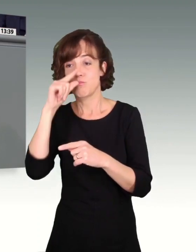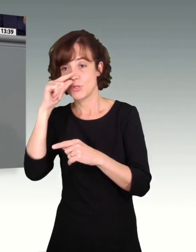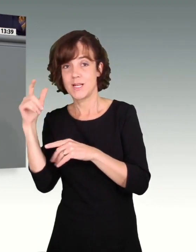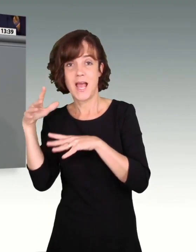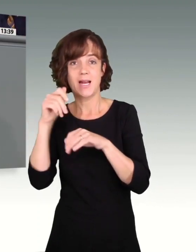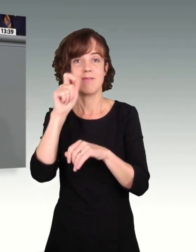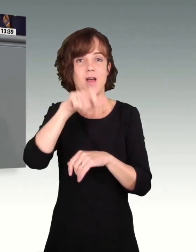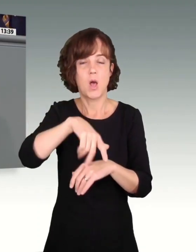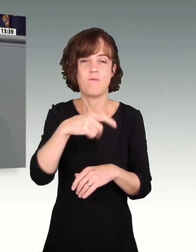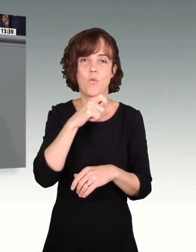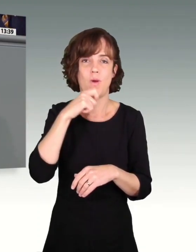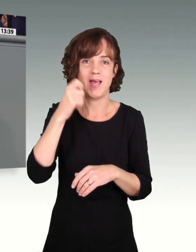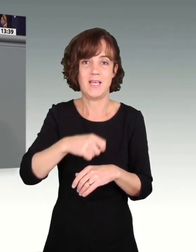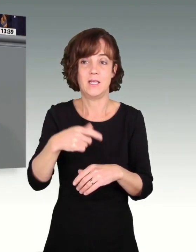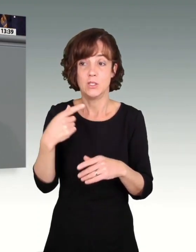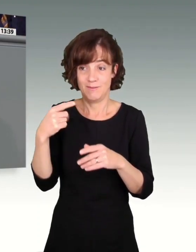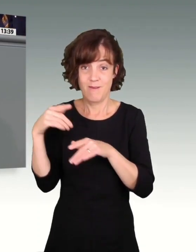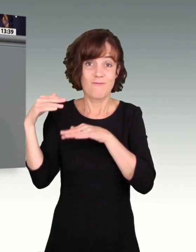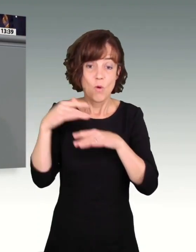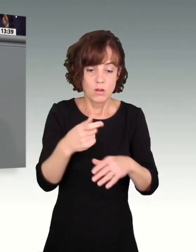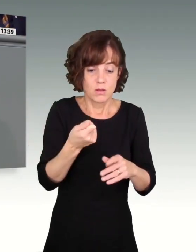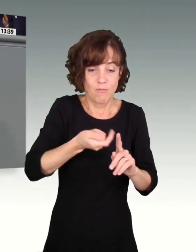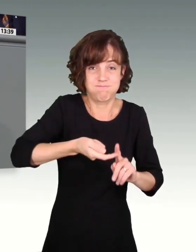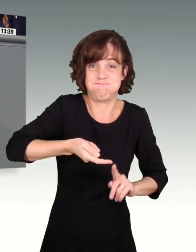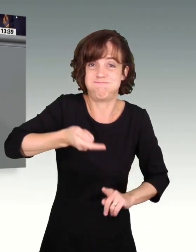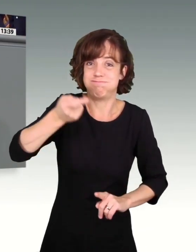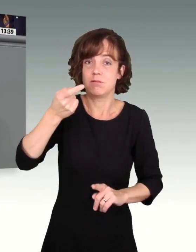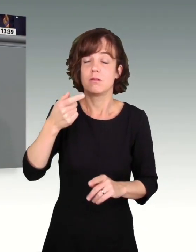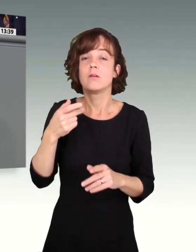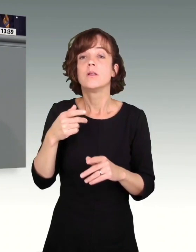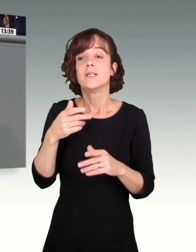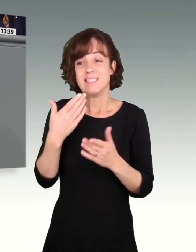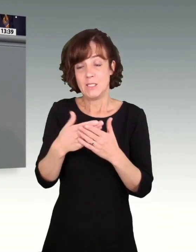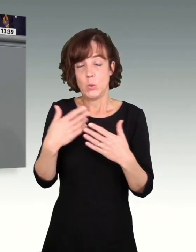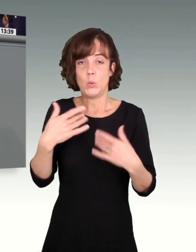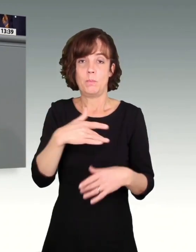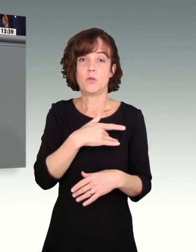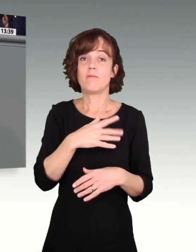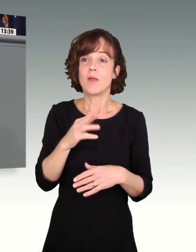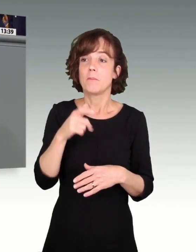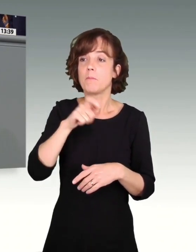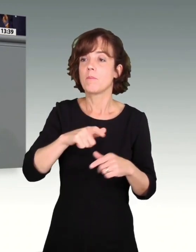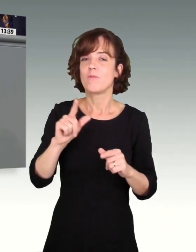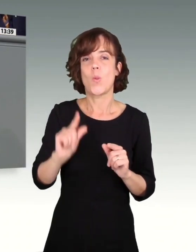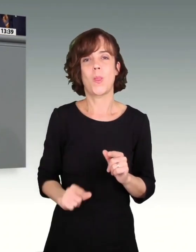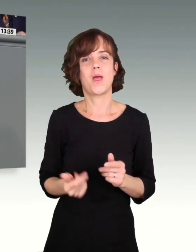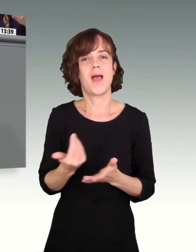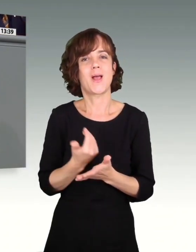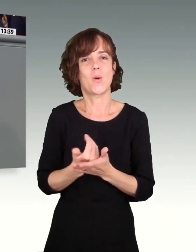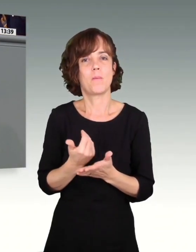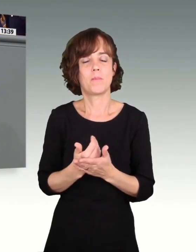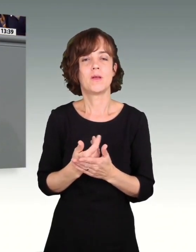Das ist neu, denn da sind besonders Menschen mit kleinem Einkommen betroffen. Da ist ein